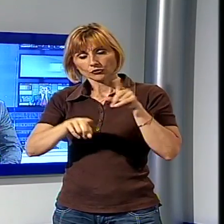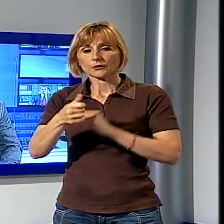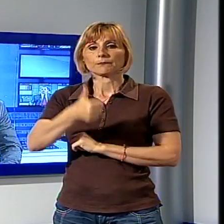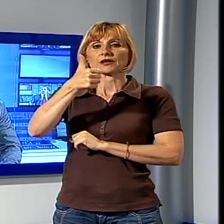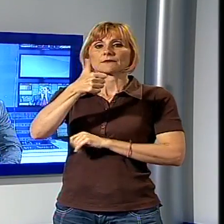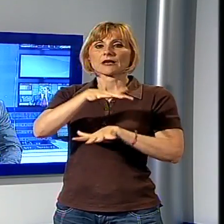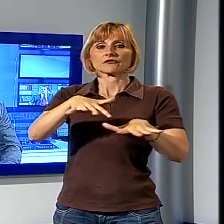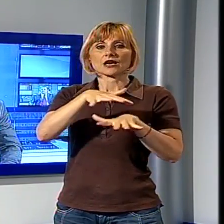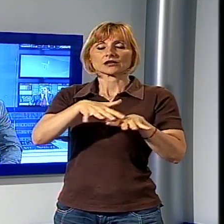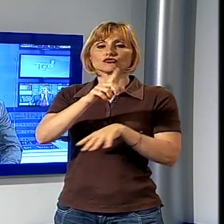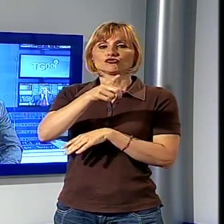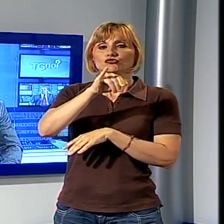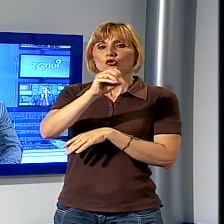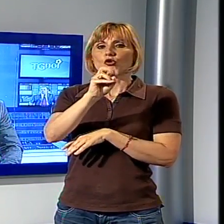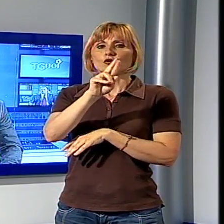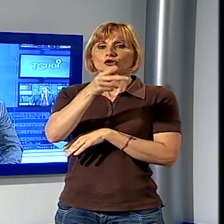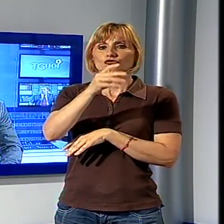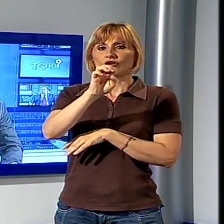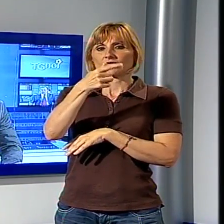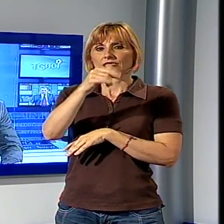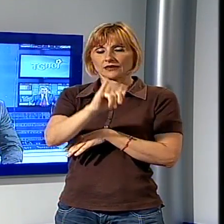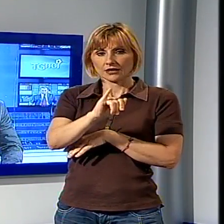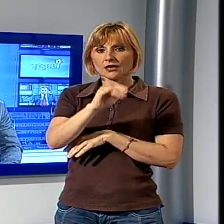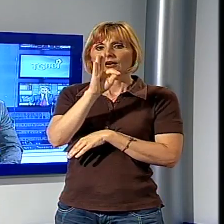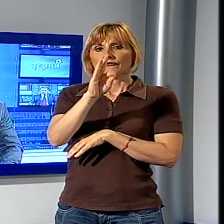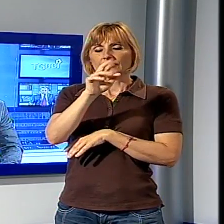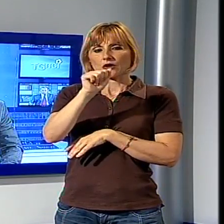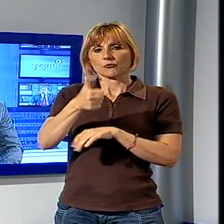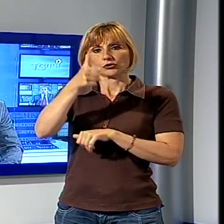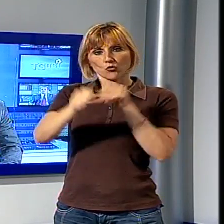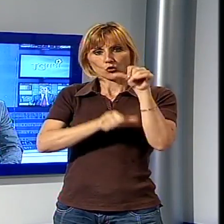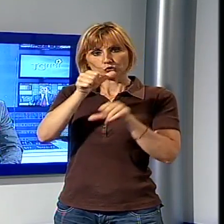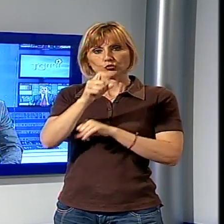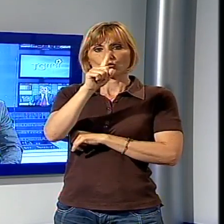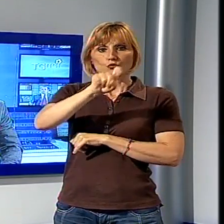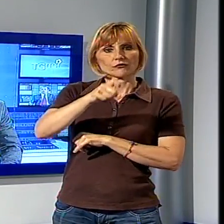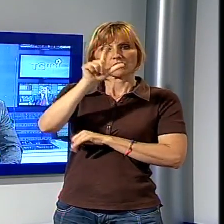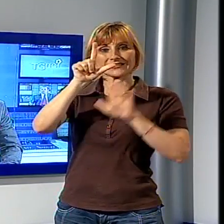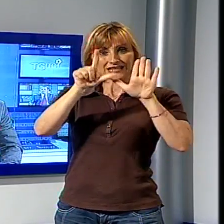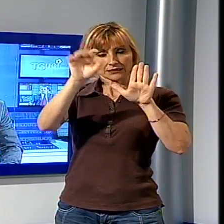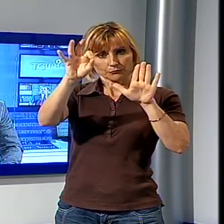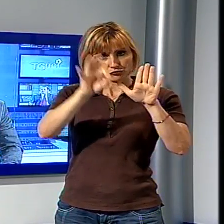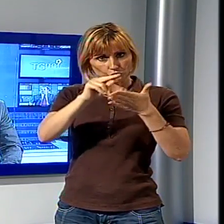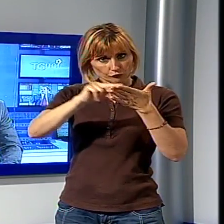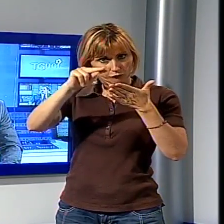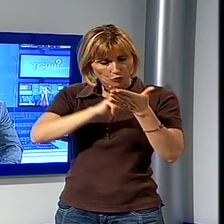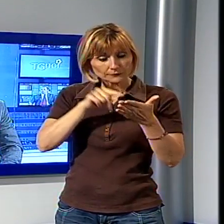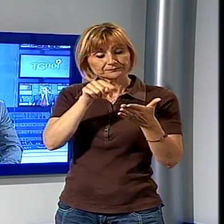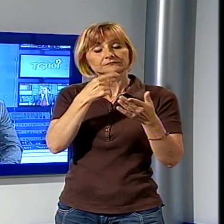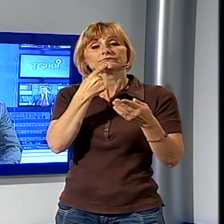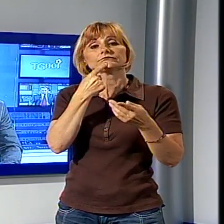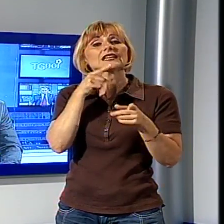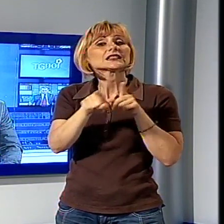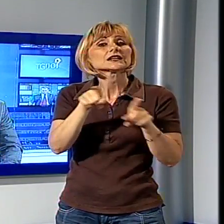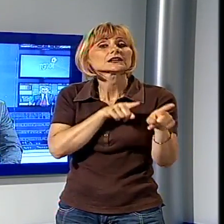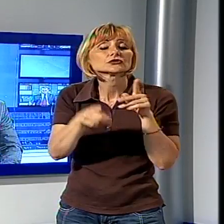Viareggio è di Franco Giorgetti che al primo turno ha preso l'1,07% dei voti indicazione di voto